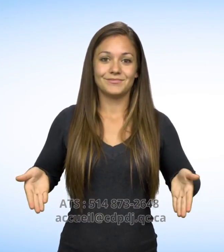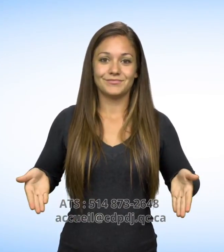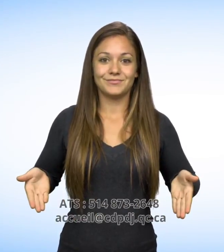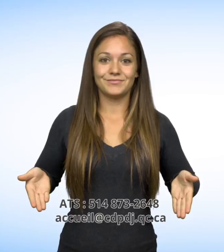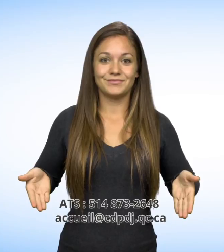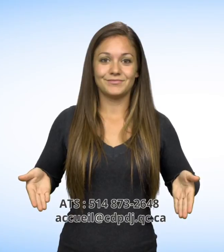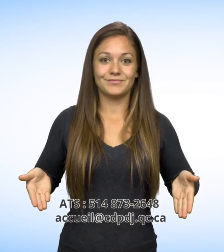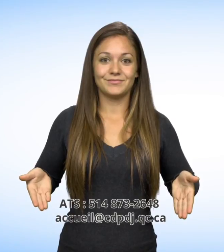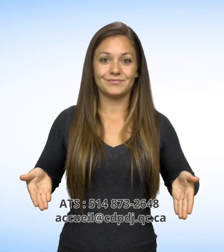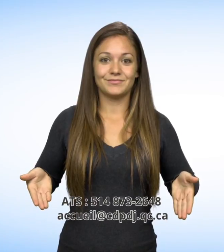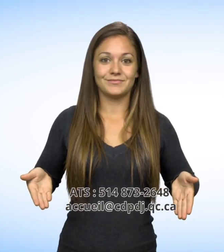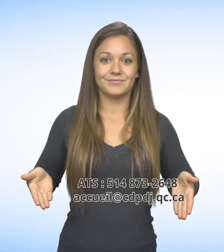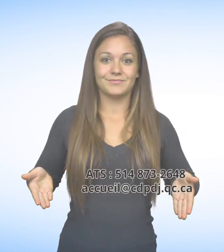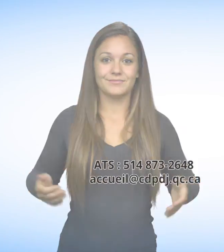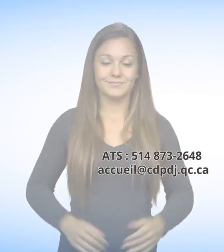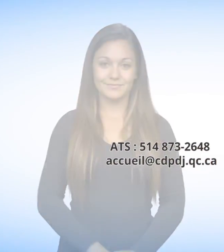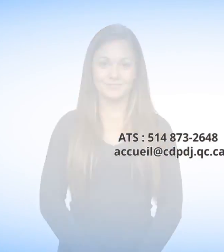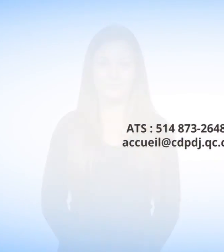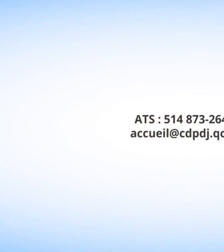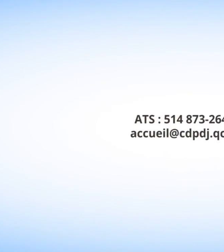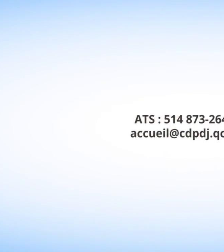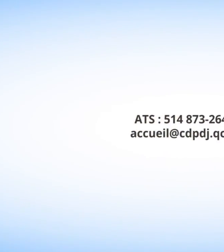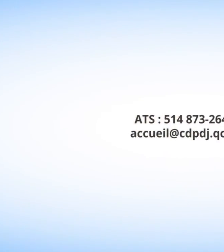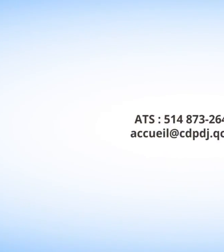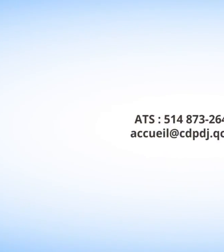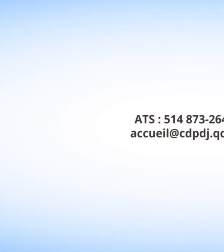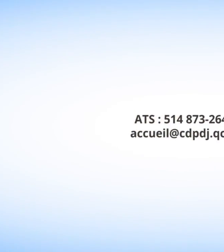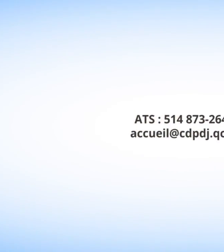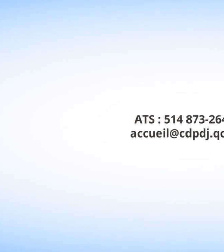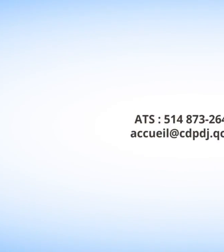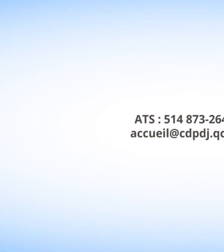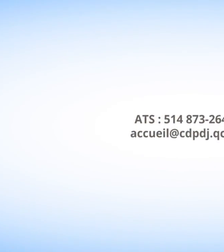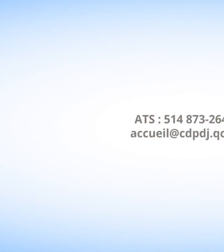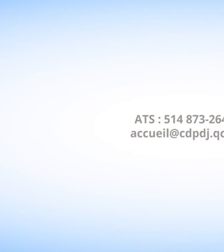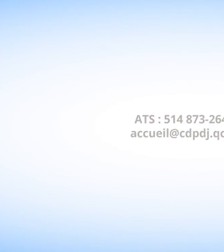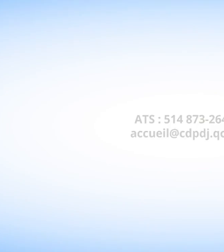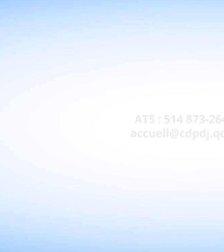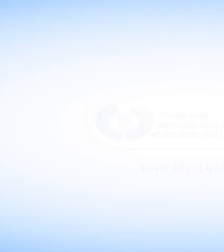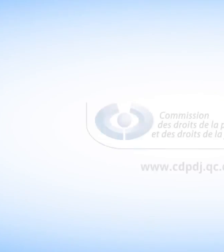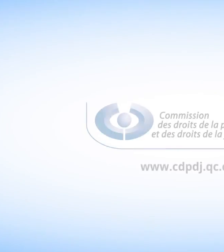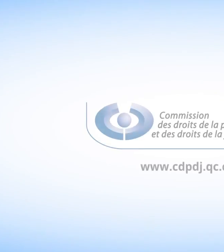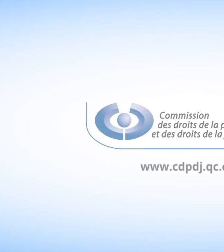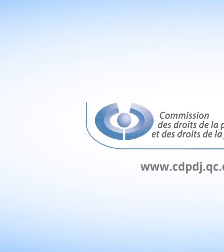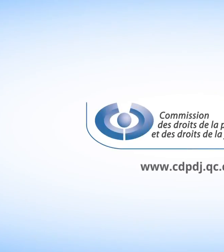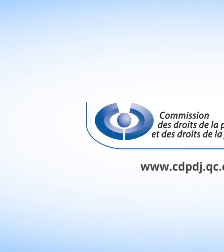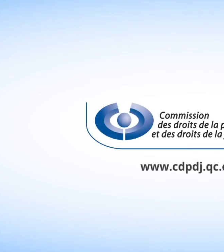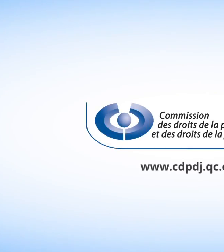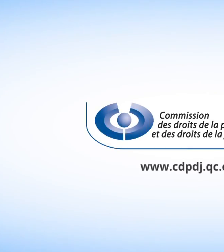ATS 514-873-2648 Par courriel, accueil à commerciale, cdpdj